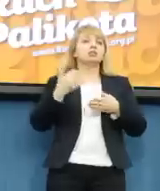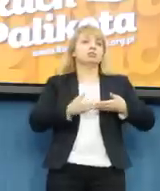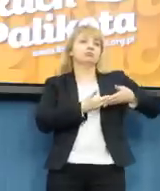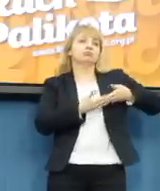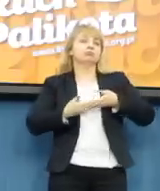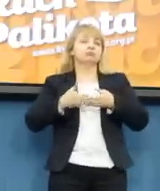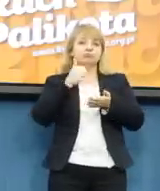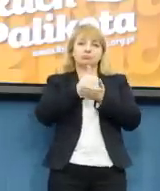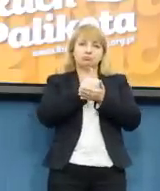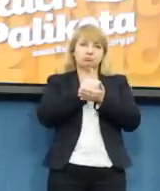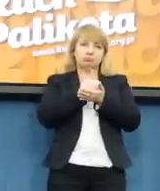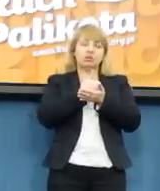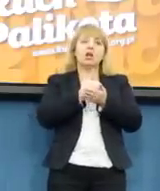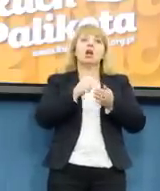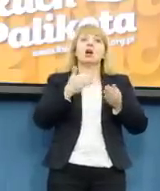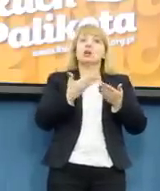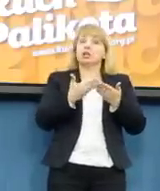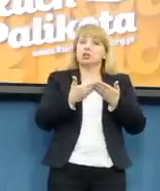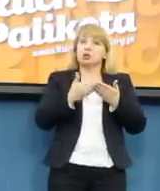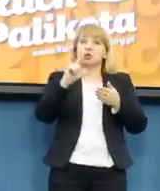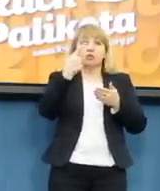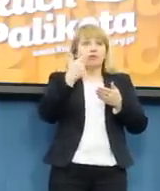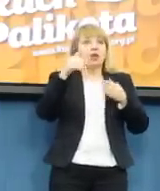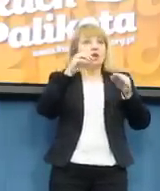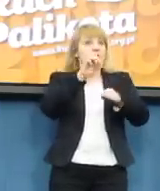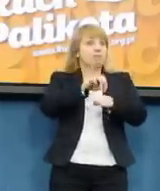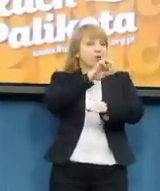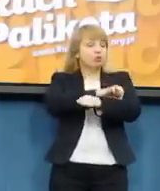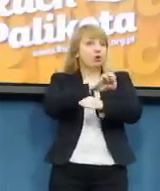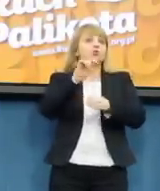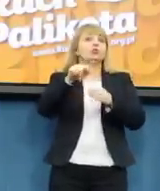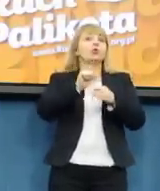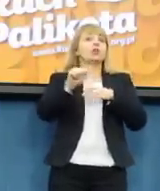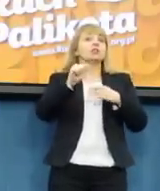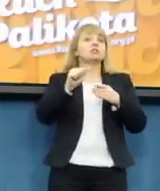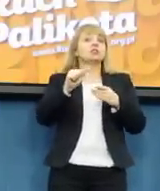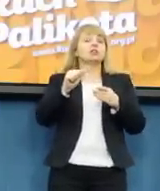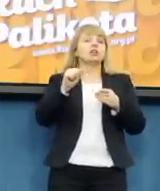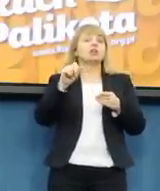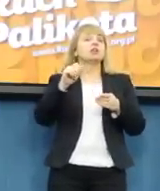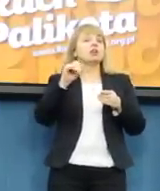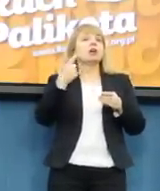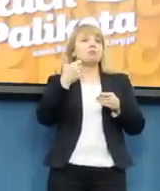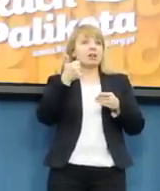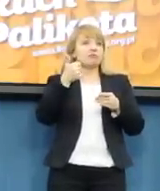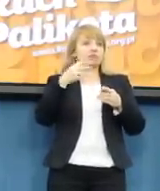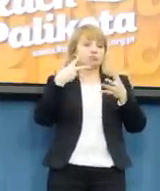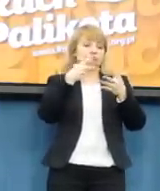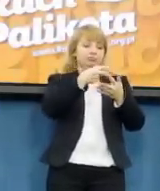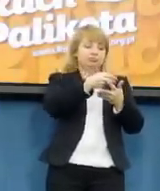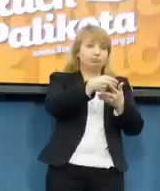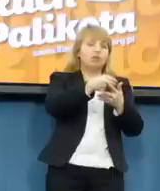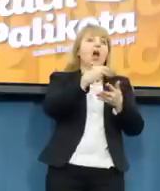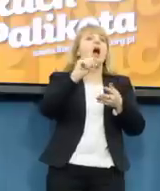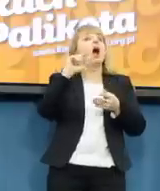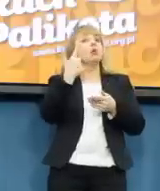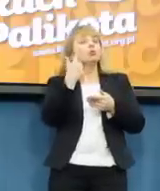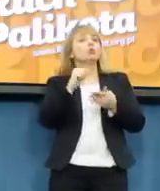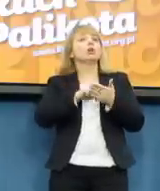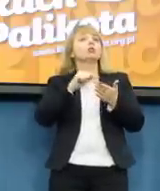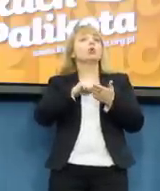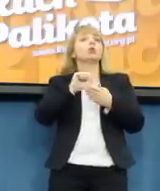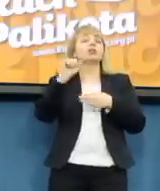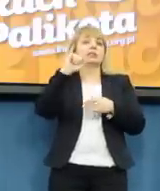inseminacji i metodą zapłodnienia pozaustrajowego in vitro. Wzorem dla nas jest samorząd częstochowski,